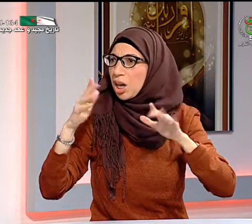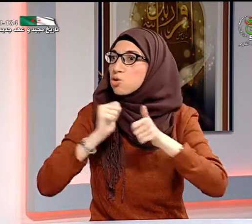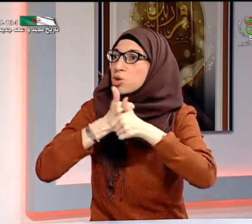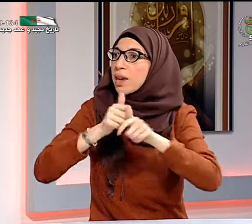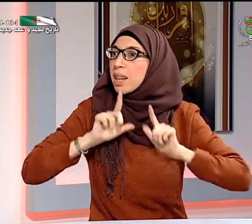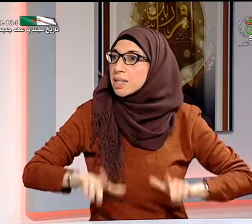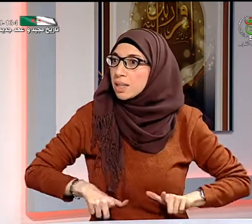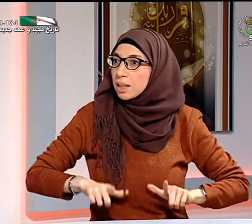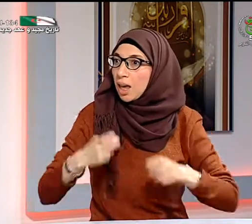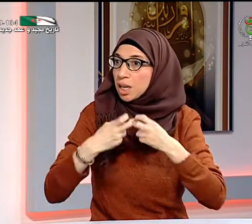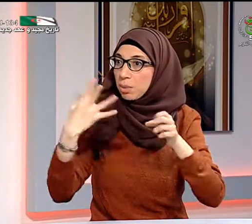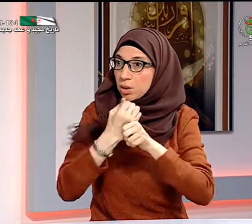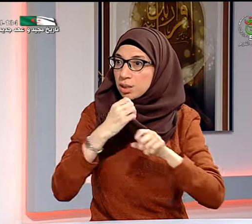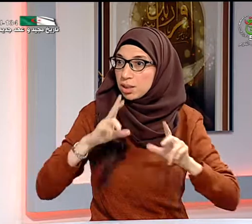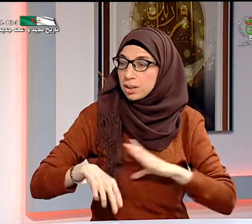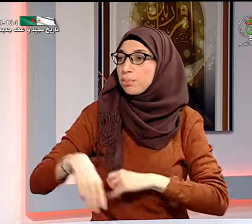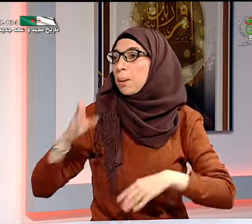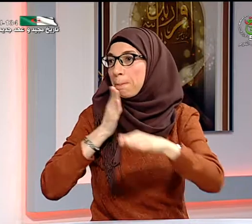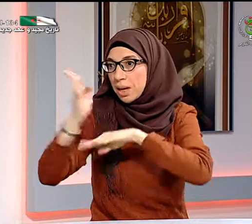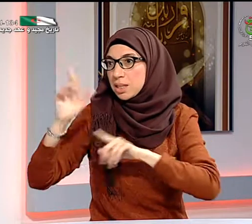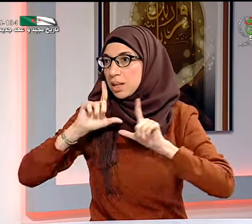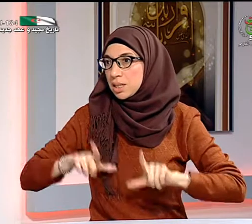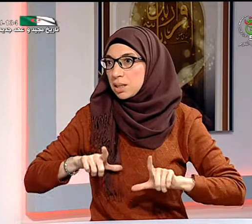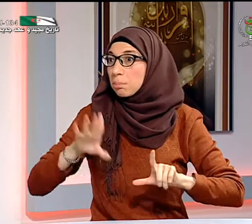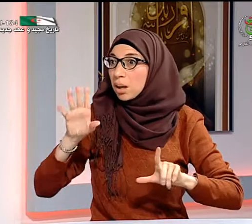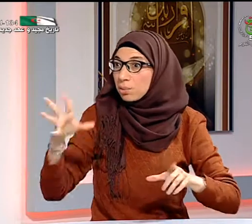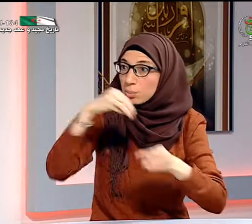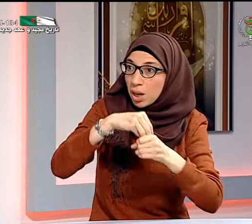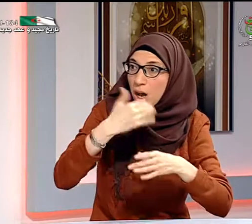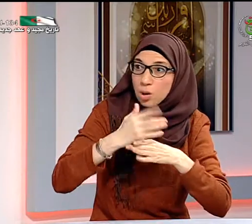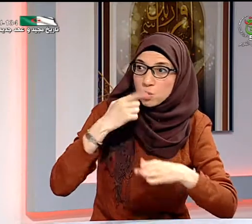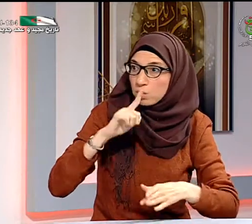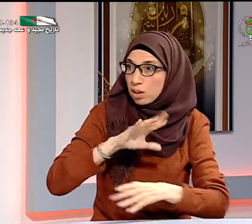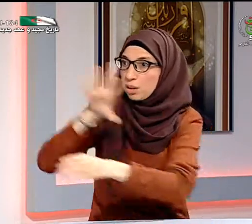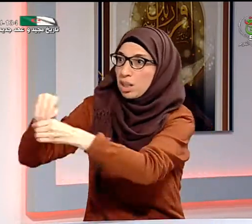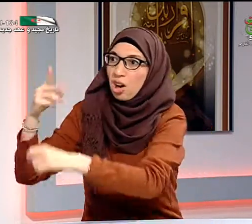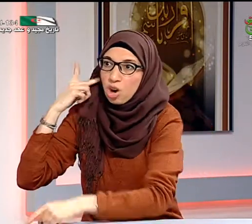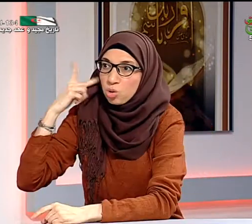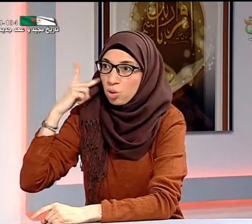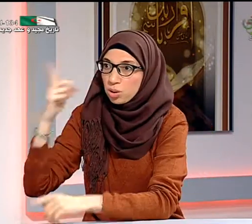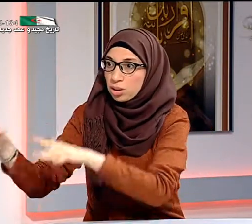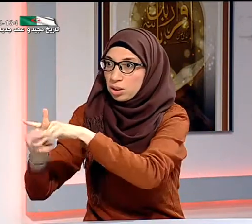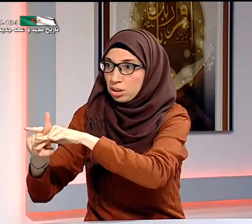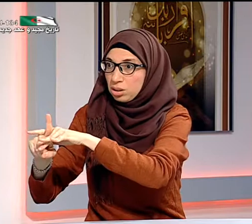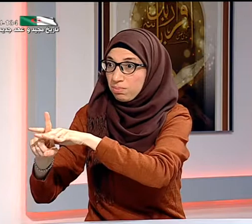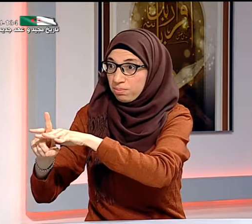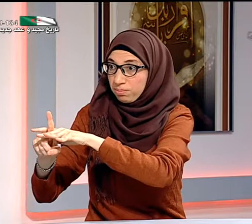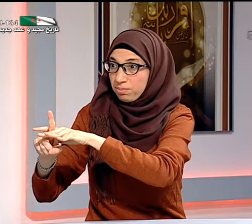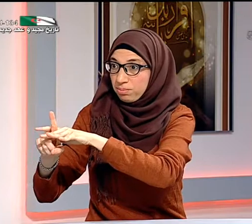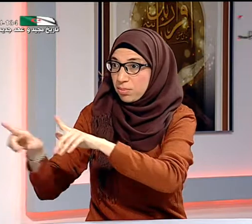نعم هناك يعني المرحلة الثانوي لكن ليس في مدرسة صغار السم لكن في مدارس في